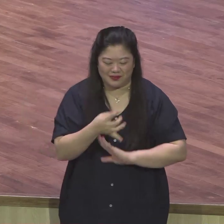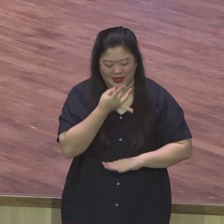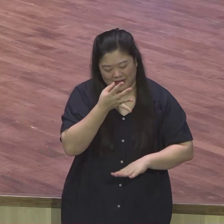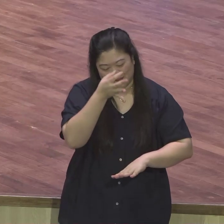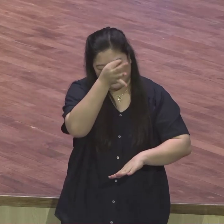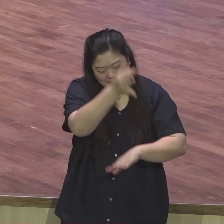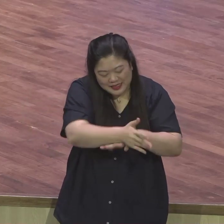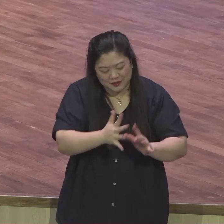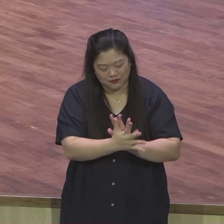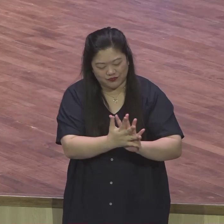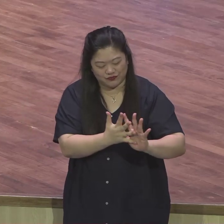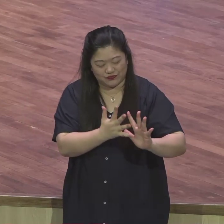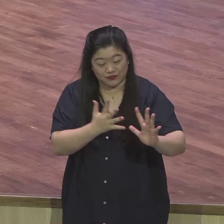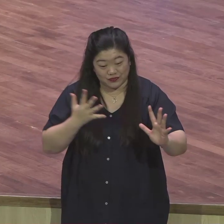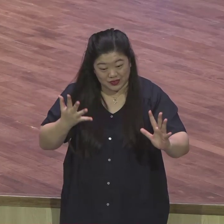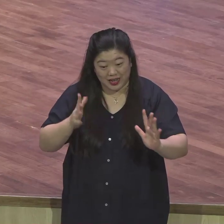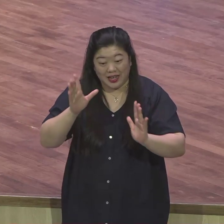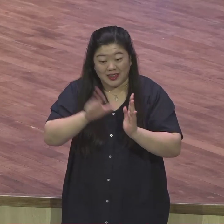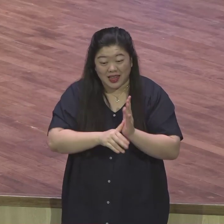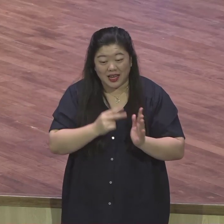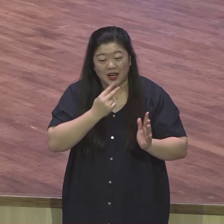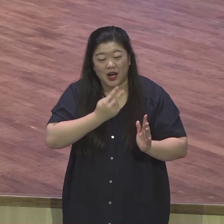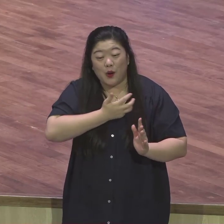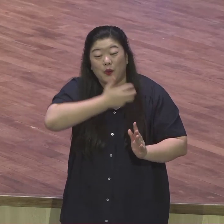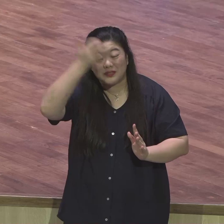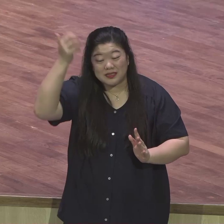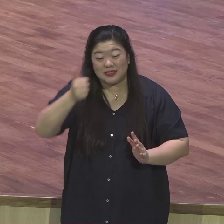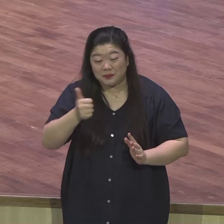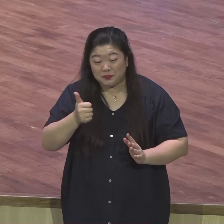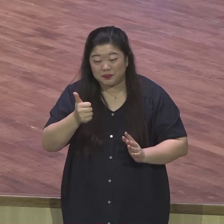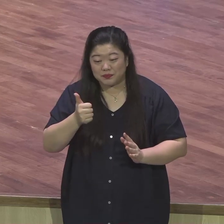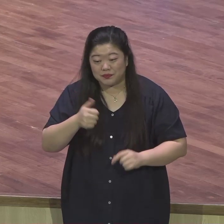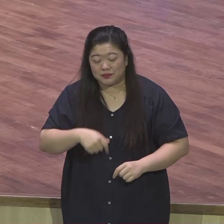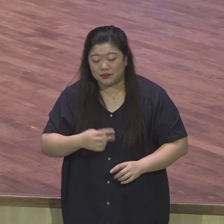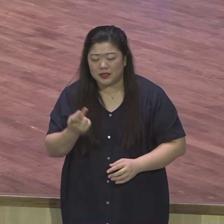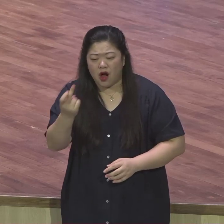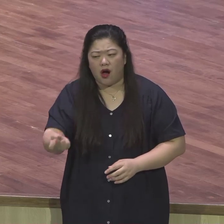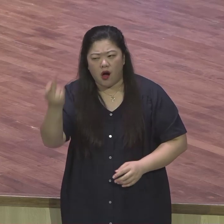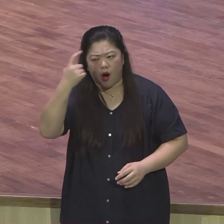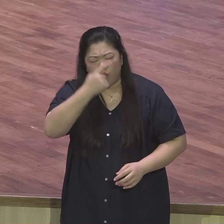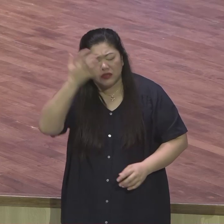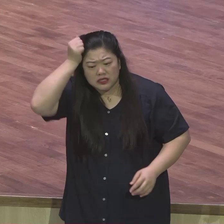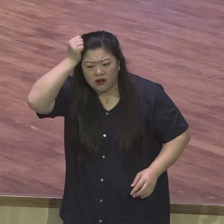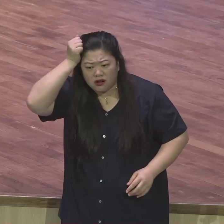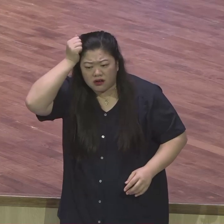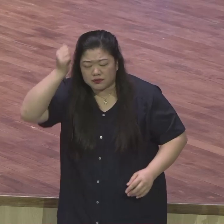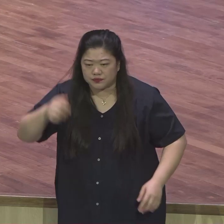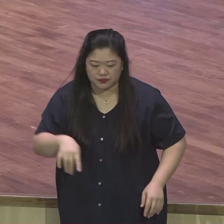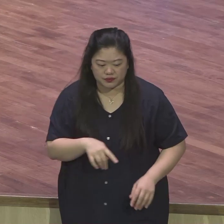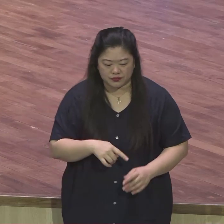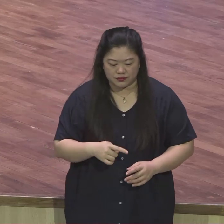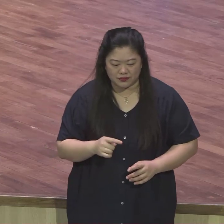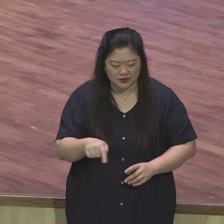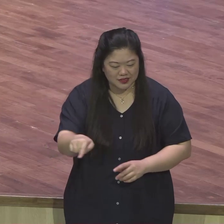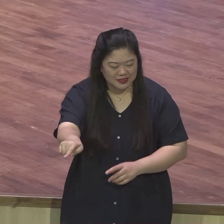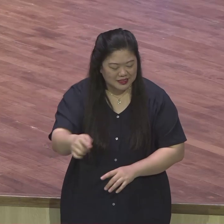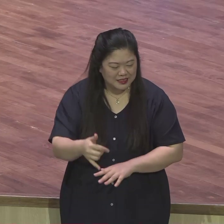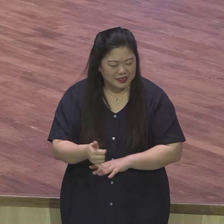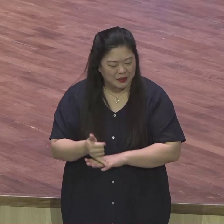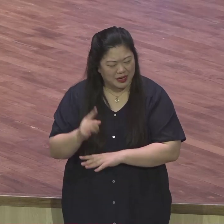사실은 요섭은 언젠가 우리 형들이 양식과를 올 거다까지 다 계산하였던 것 같아요. 그러니까